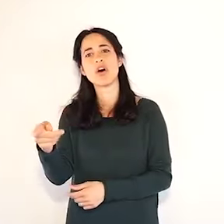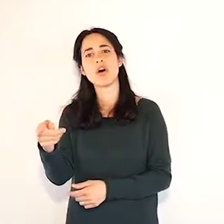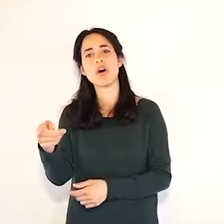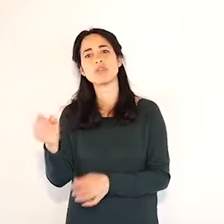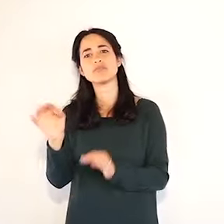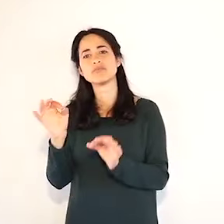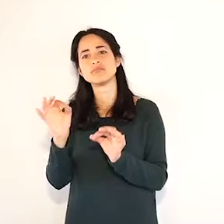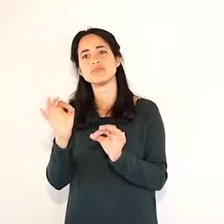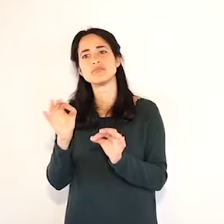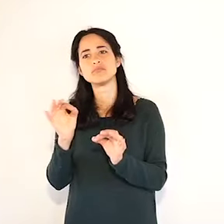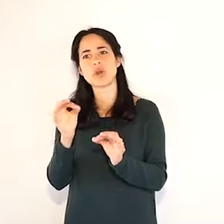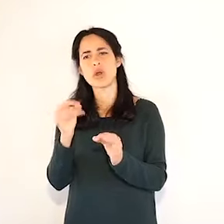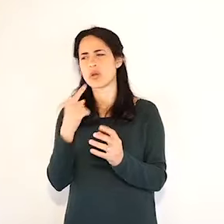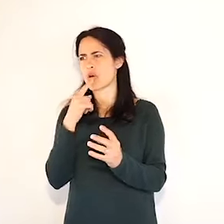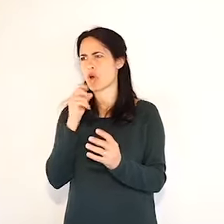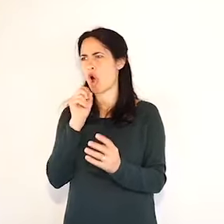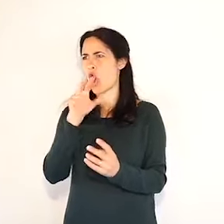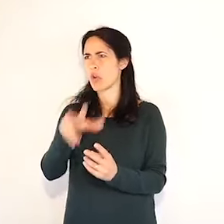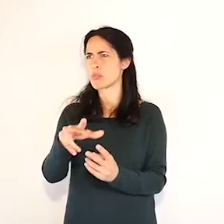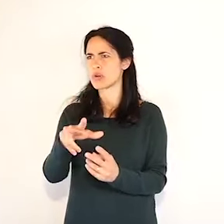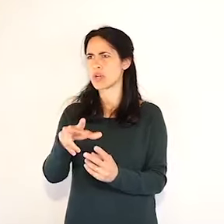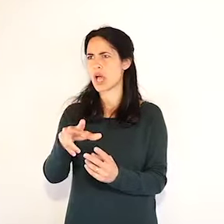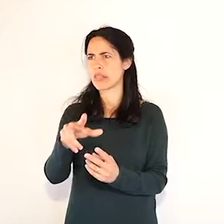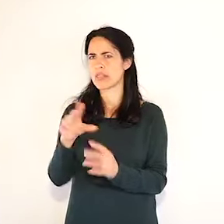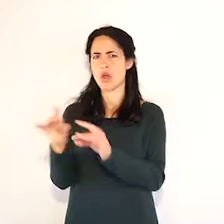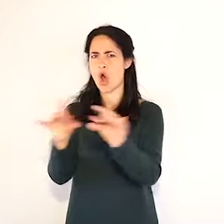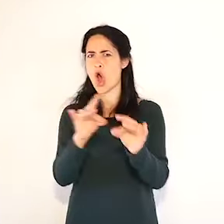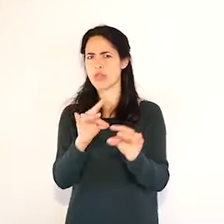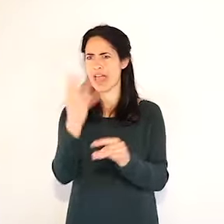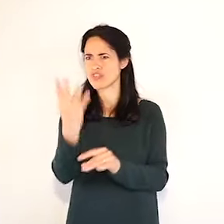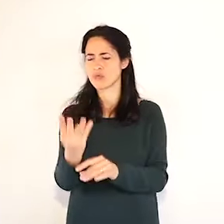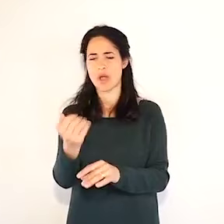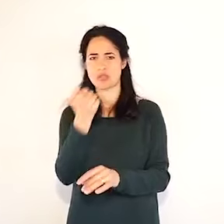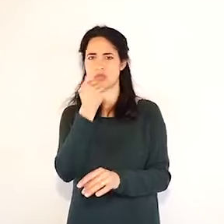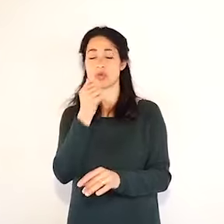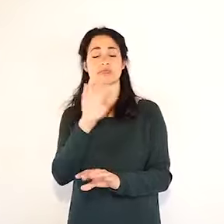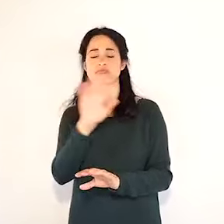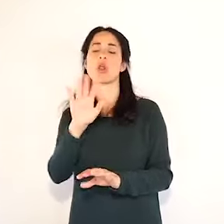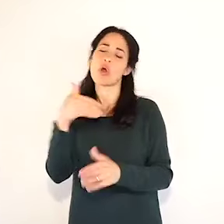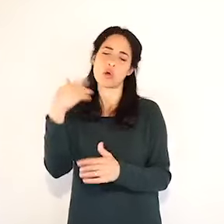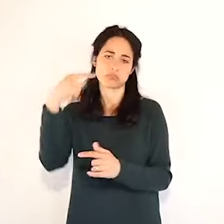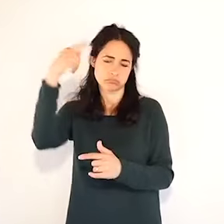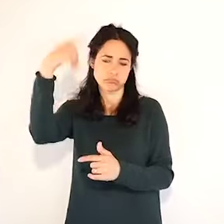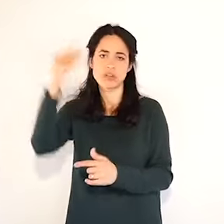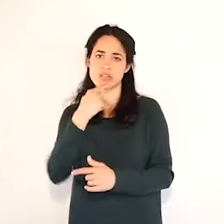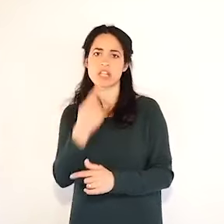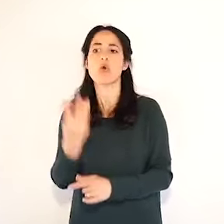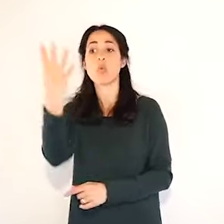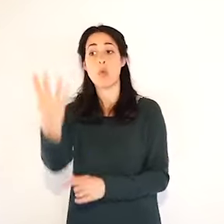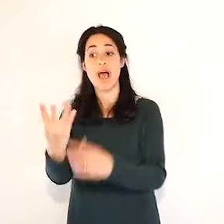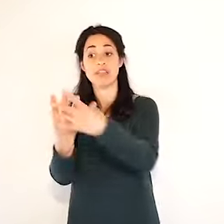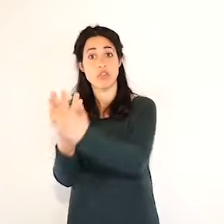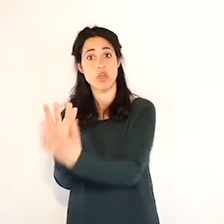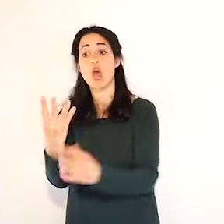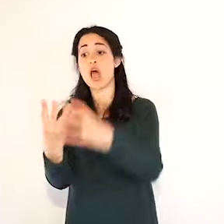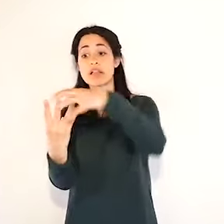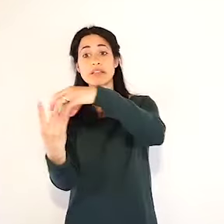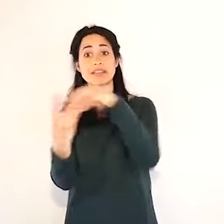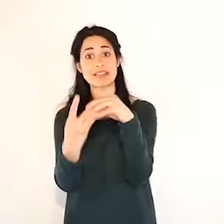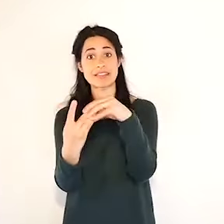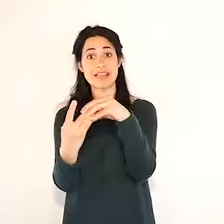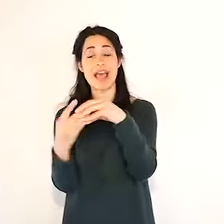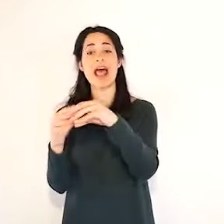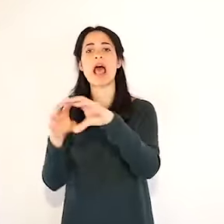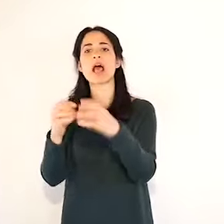3 su 4 sono positività di operatori sanitari che è stato fatto il